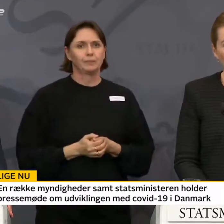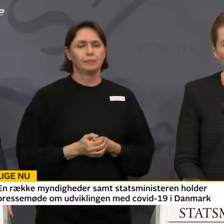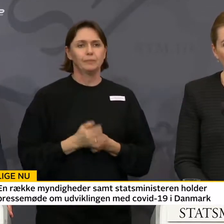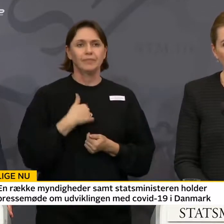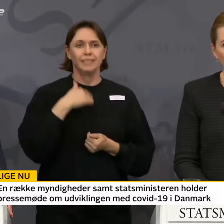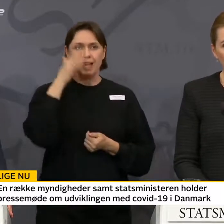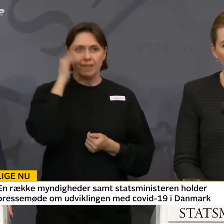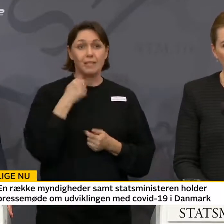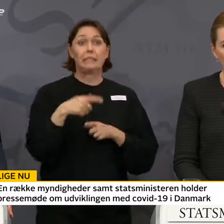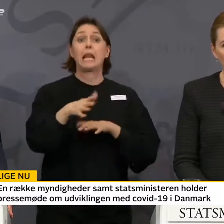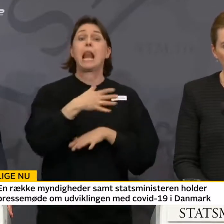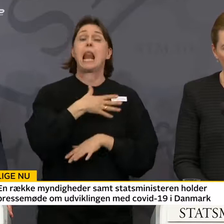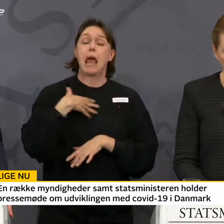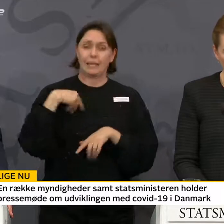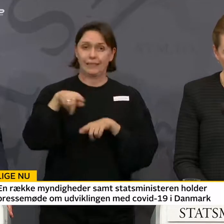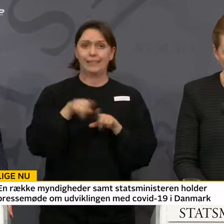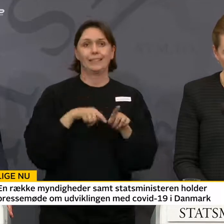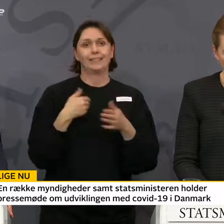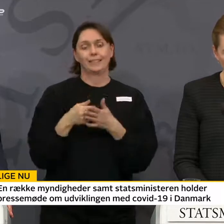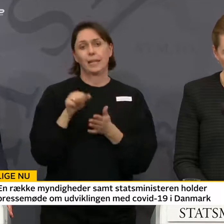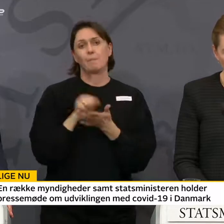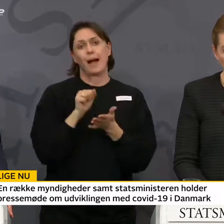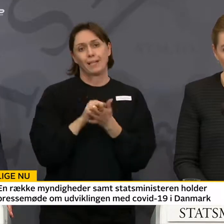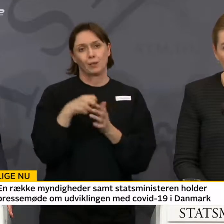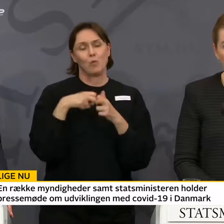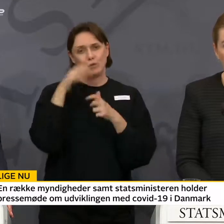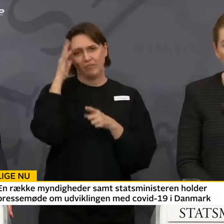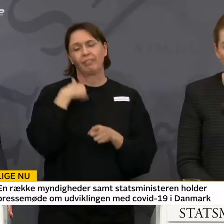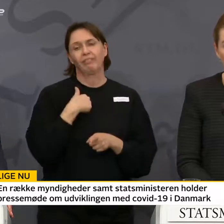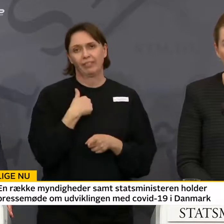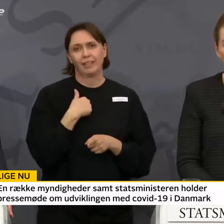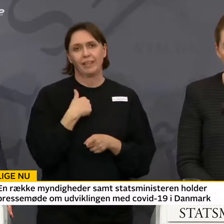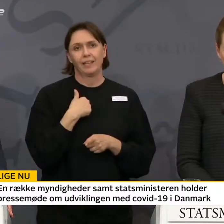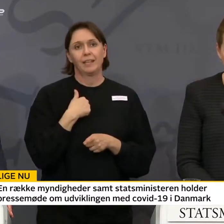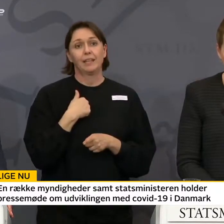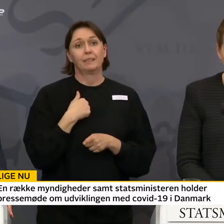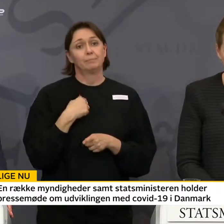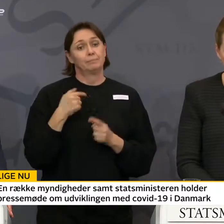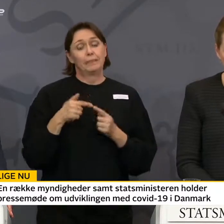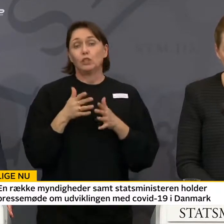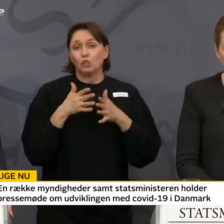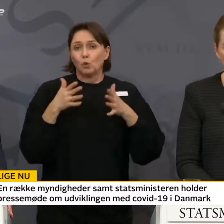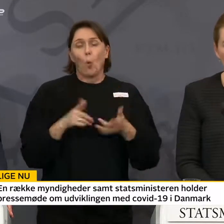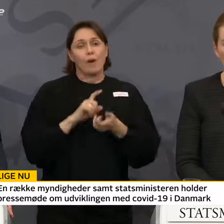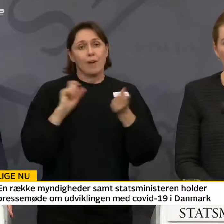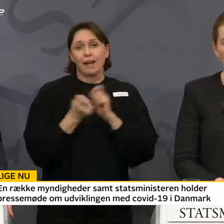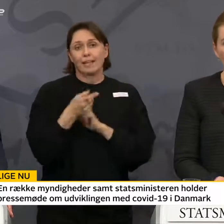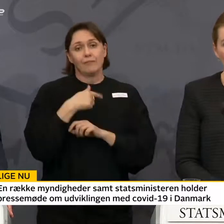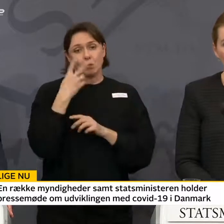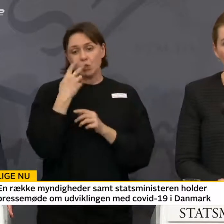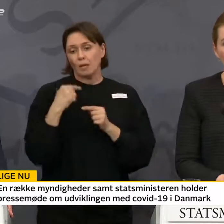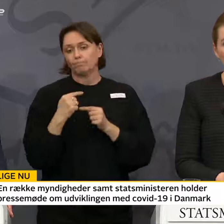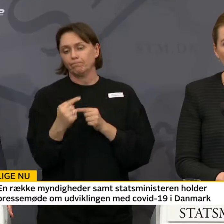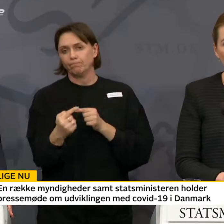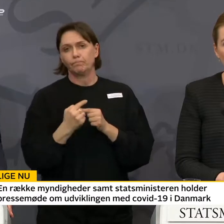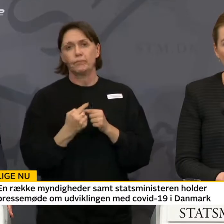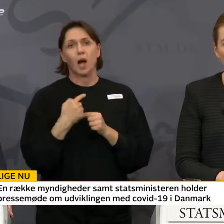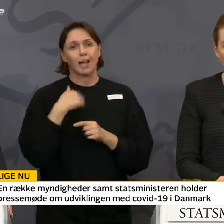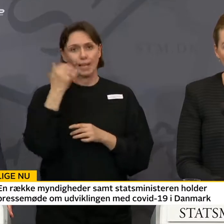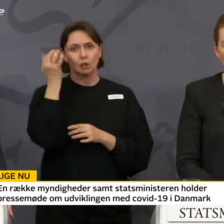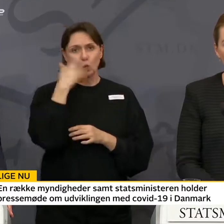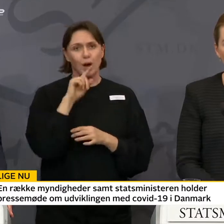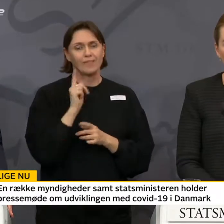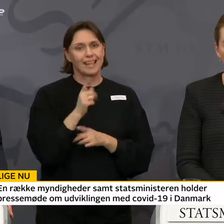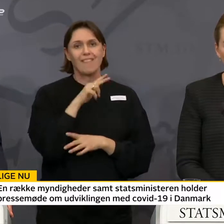godt, det her er en lang indledning på et pressemøde. Det er store forandringer, vi kommer til at se. Og jeg tror, vi skal være